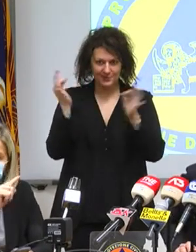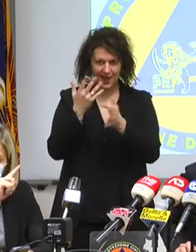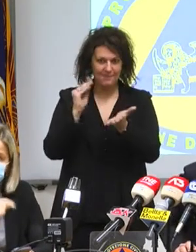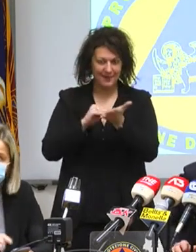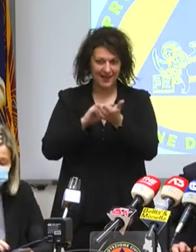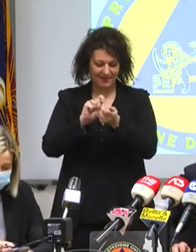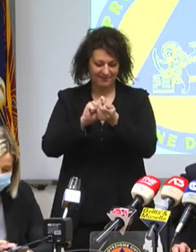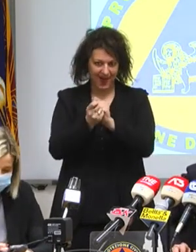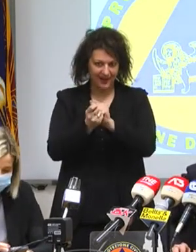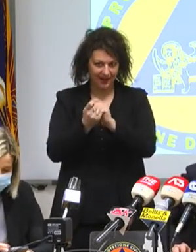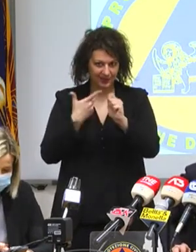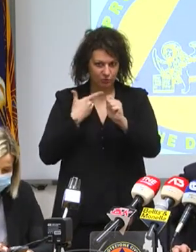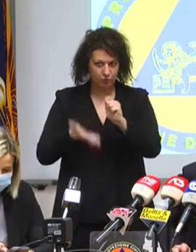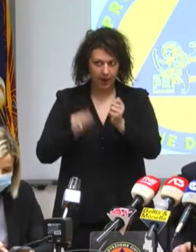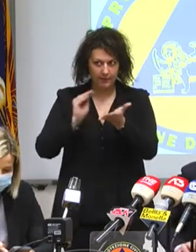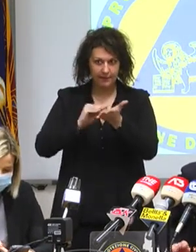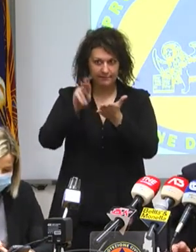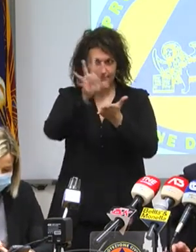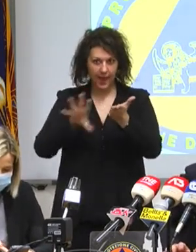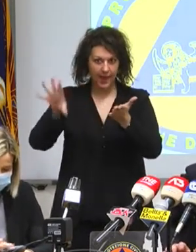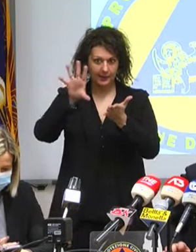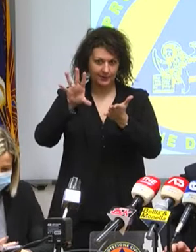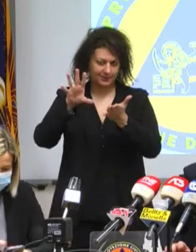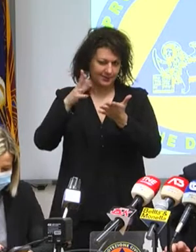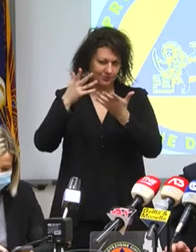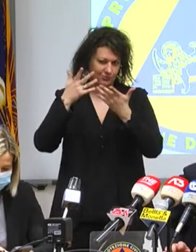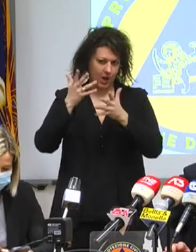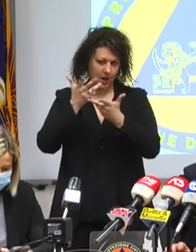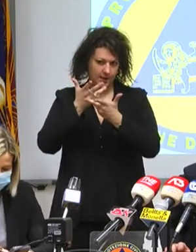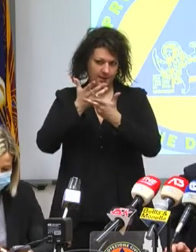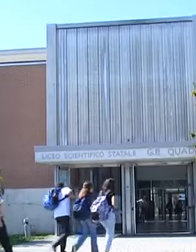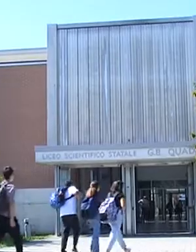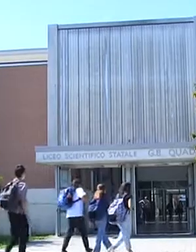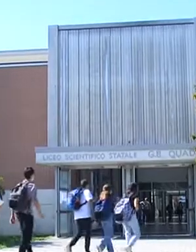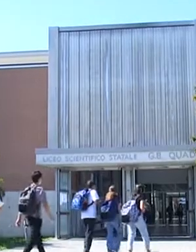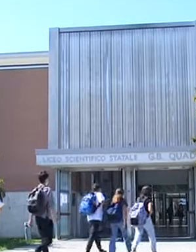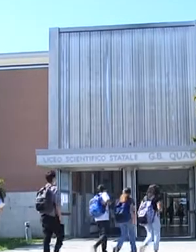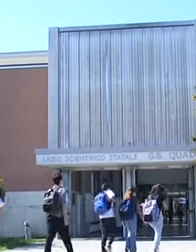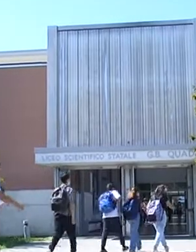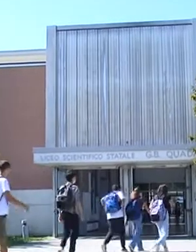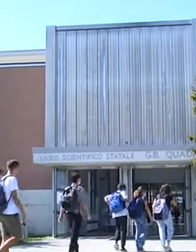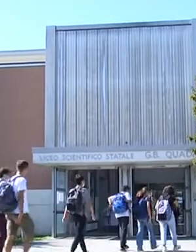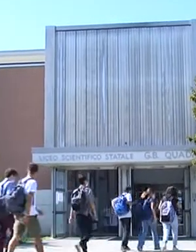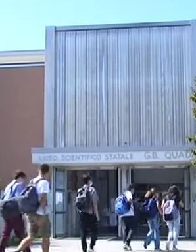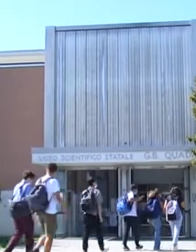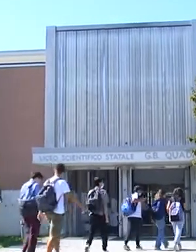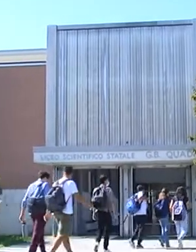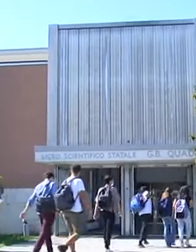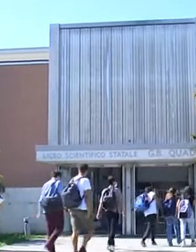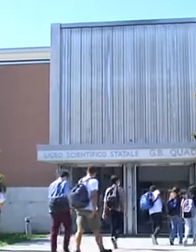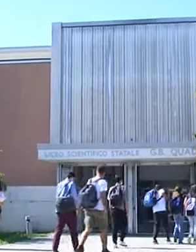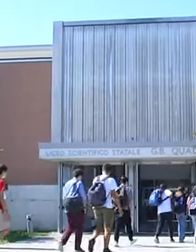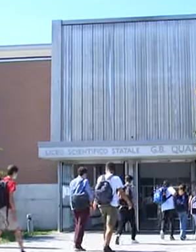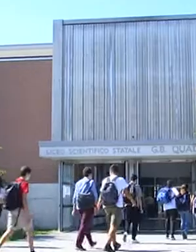il livello del volo che faremo con tante turbolenze in volo. Intanto sul fronte scuola fino al 5 marzo le